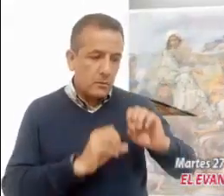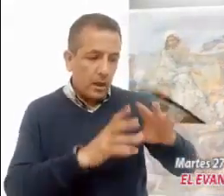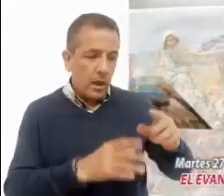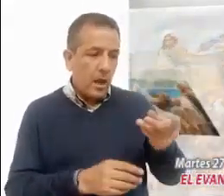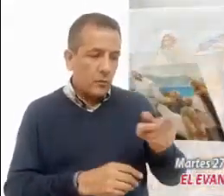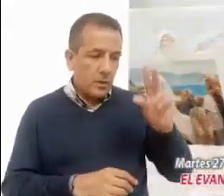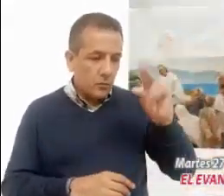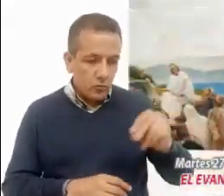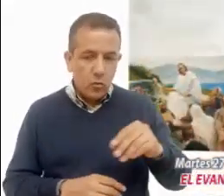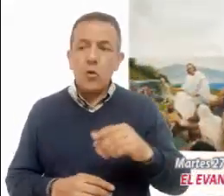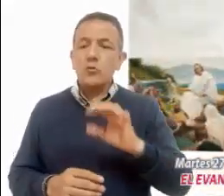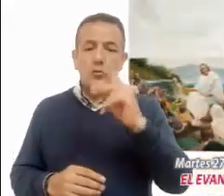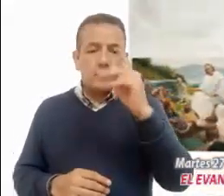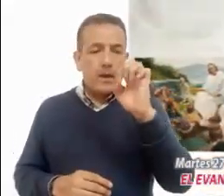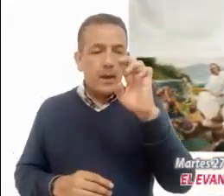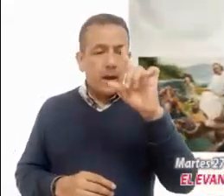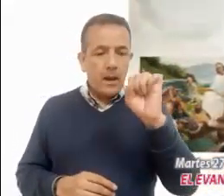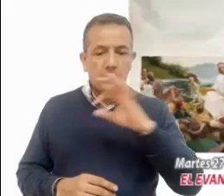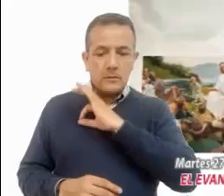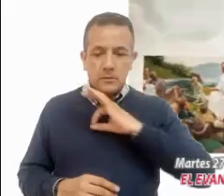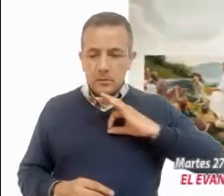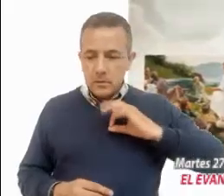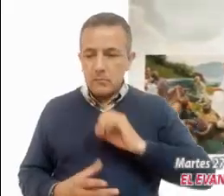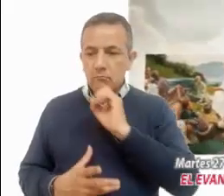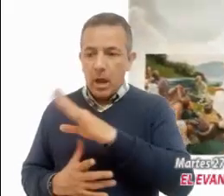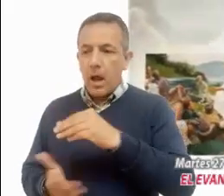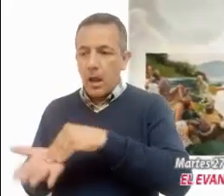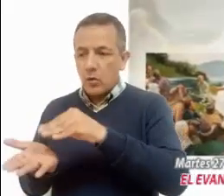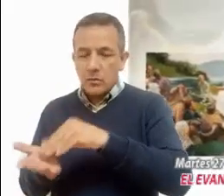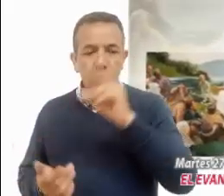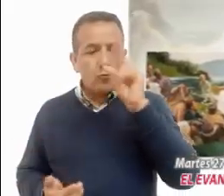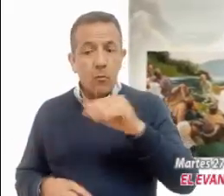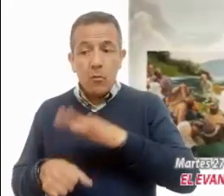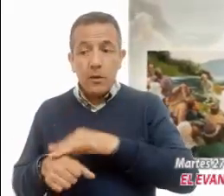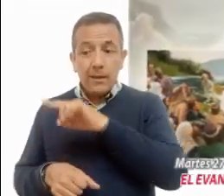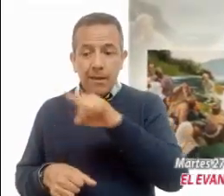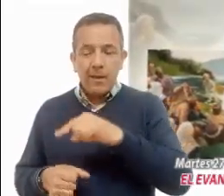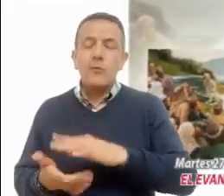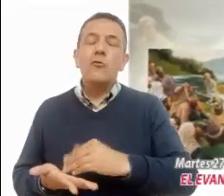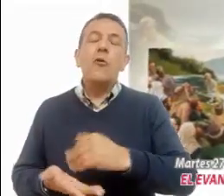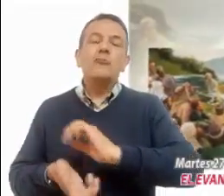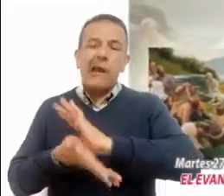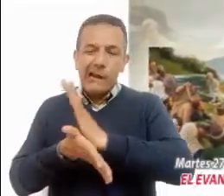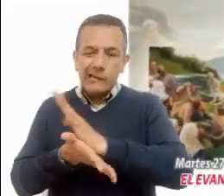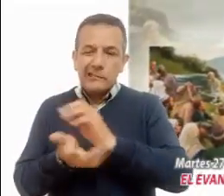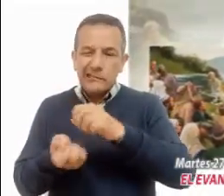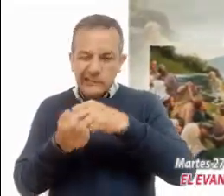cerdos. No sea que las pisoteen y después se vuelvan contra ustedes y los despadacen.